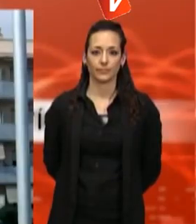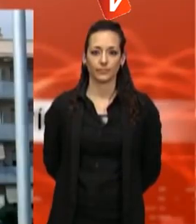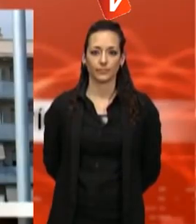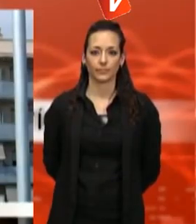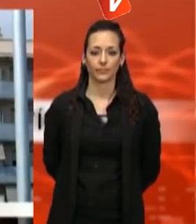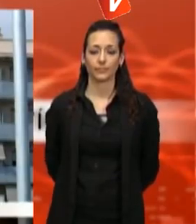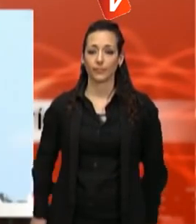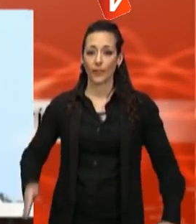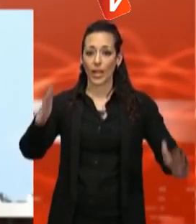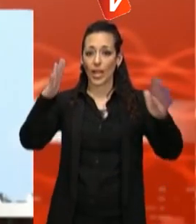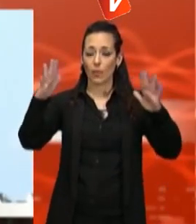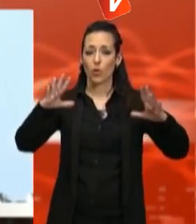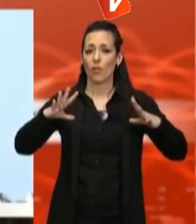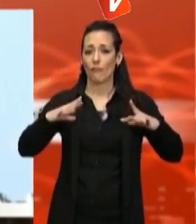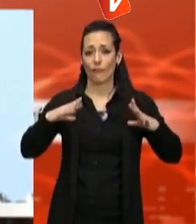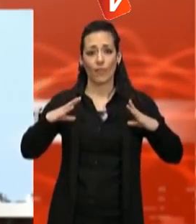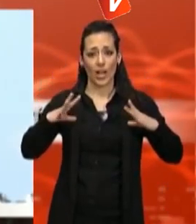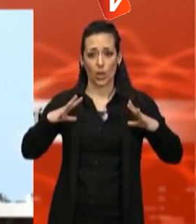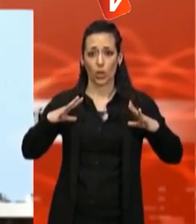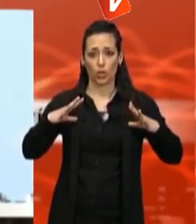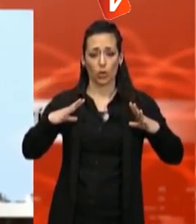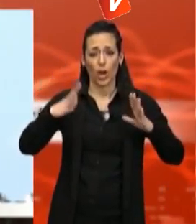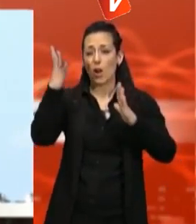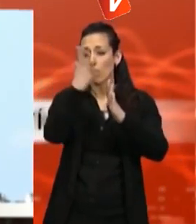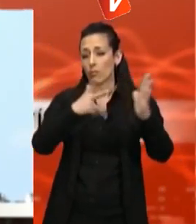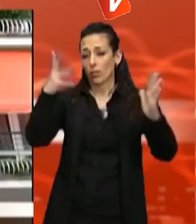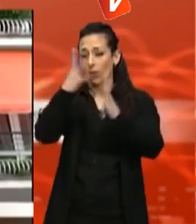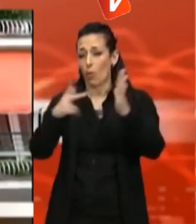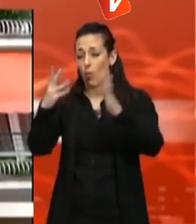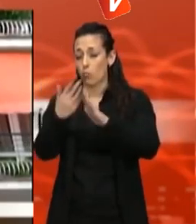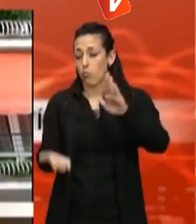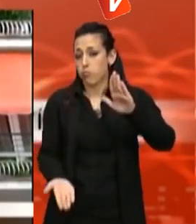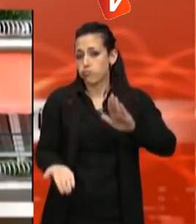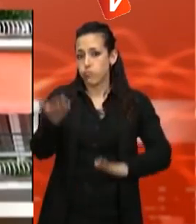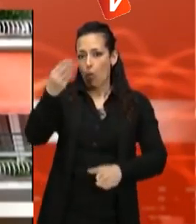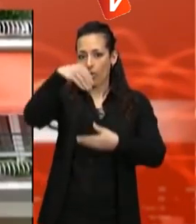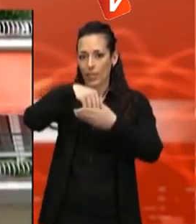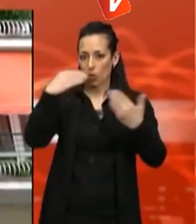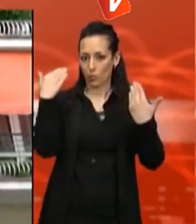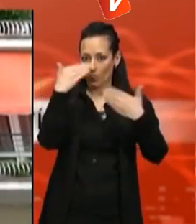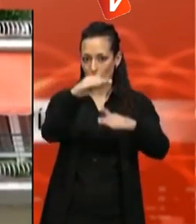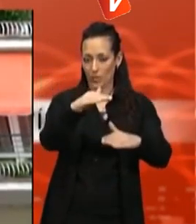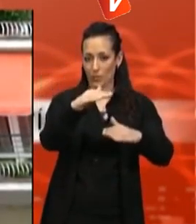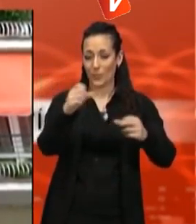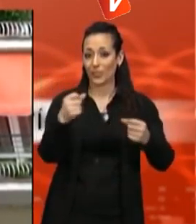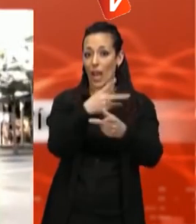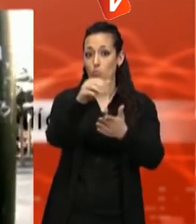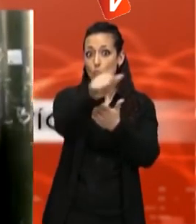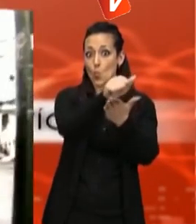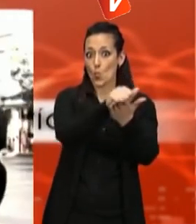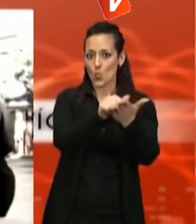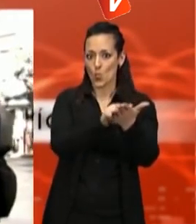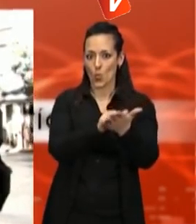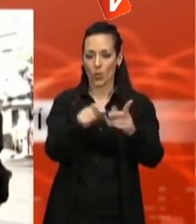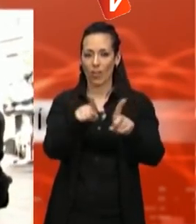Els períodes de vacances són quan més s'incrementen el nombre de robatoris a les llars. Que moltes quedin desocupades és un al·licient per als lladres. La